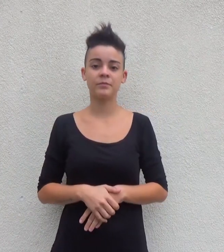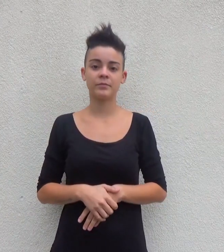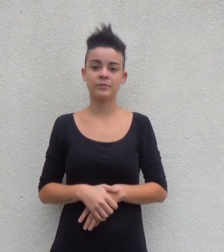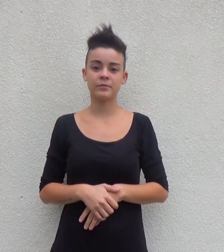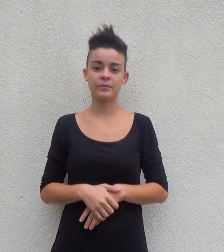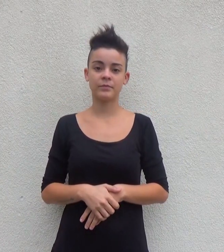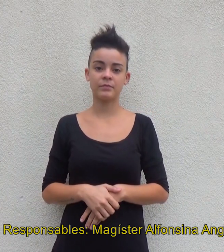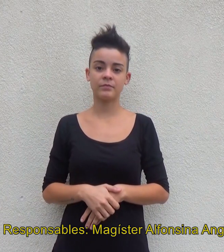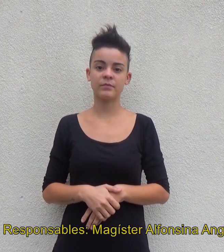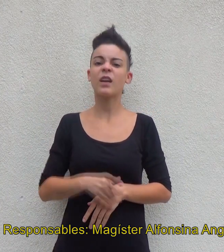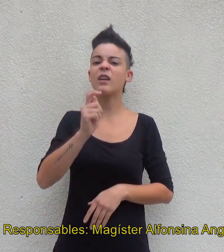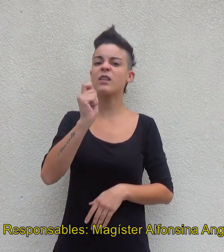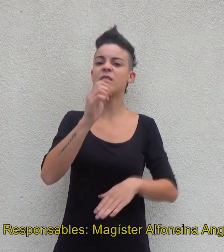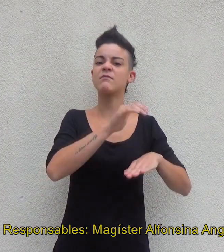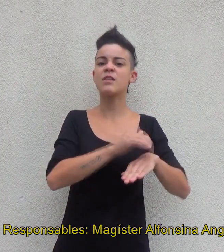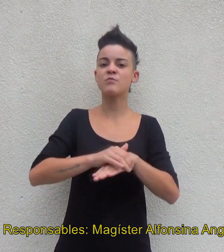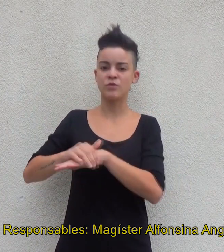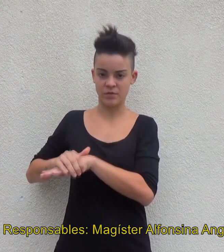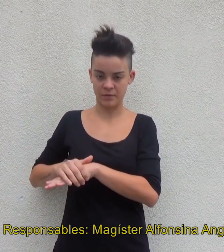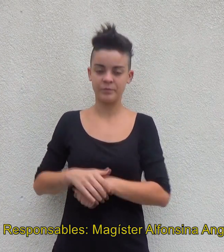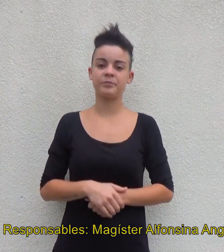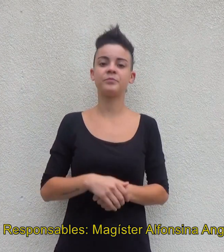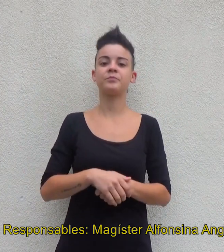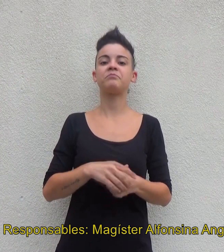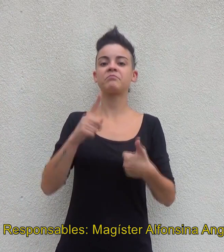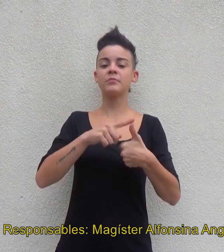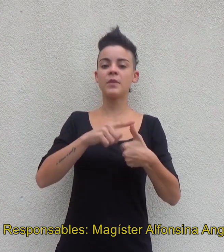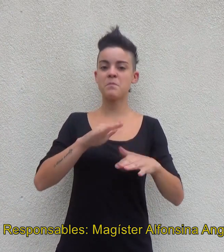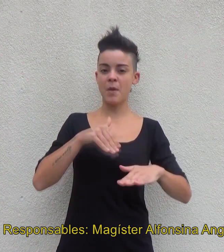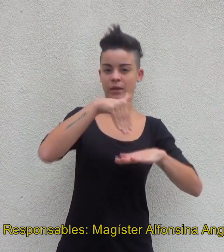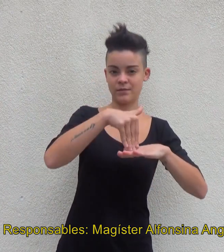Responsables Magíster Alfonsina Angelino